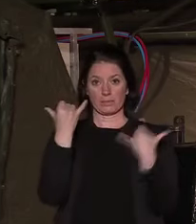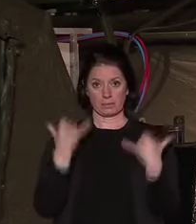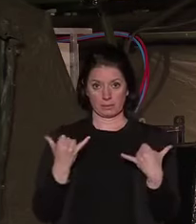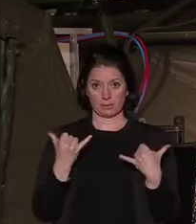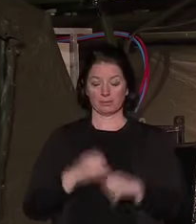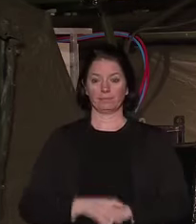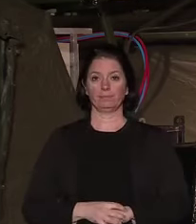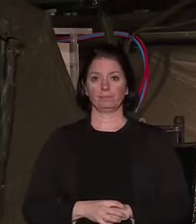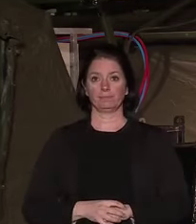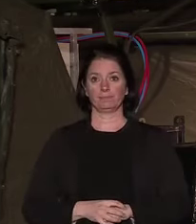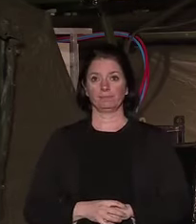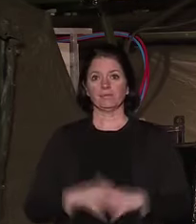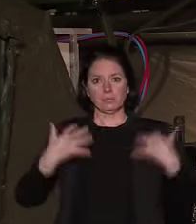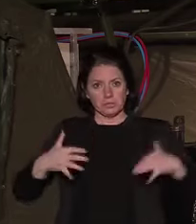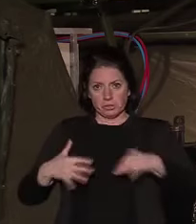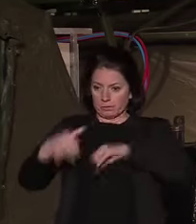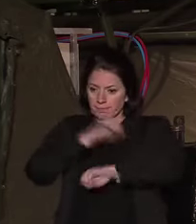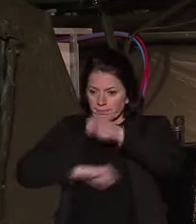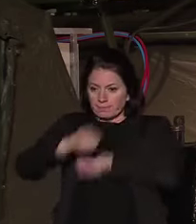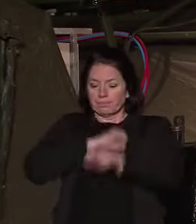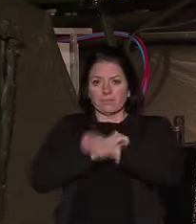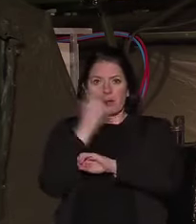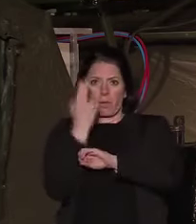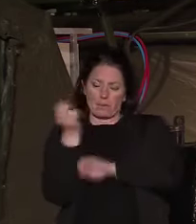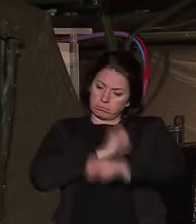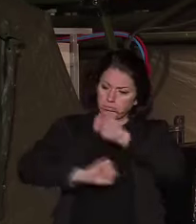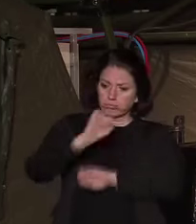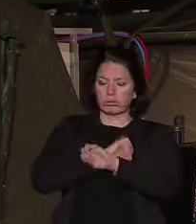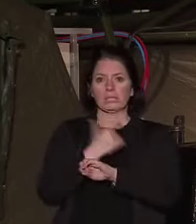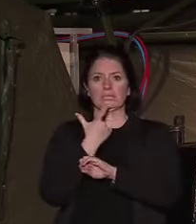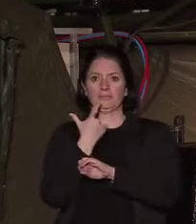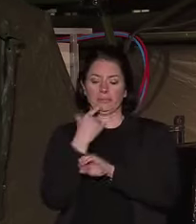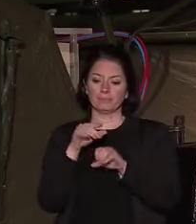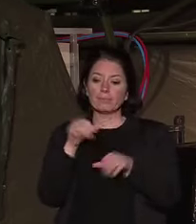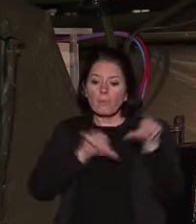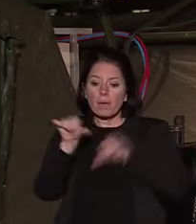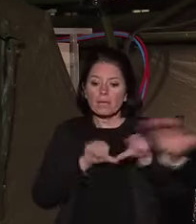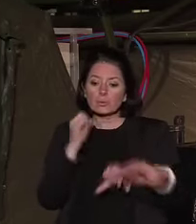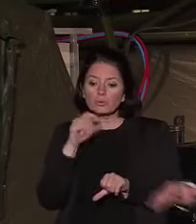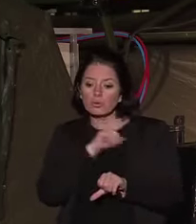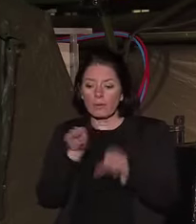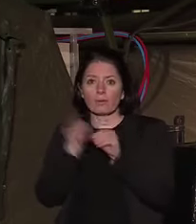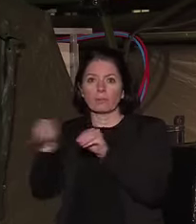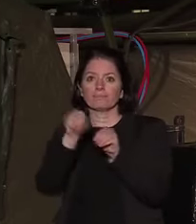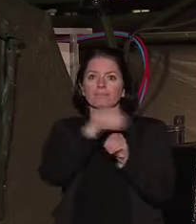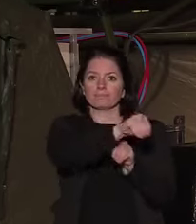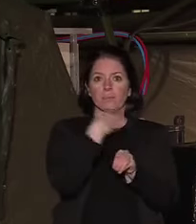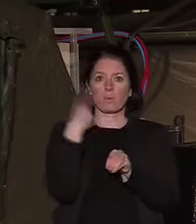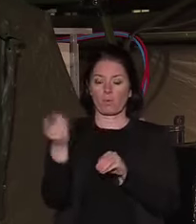organisation s mise en oeuvre consistant à déprogrammer les opérations qui n'étaient pas urgentes pour libérer des lits,